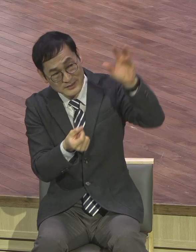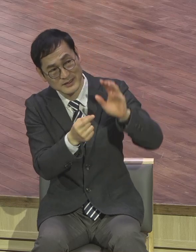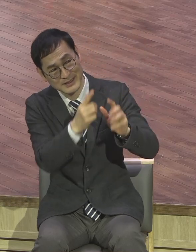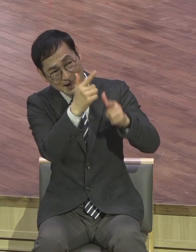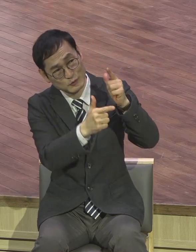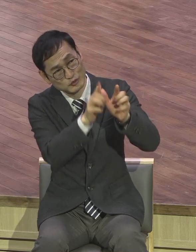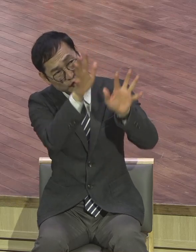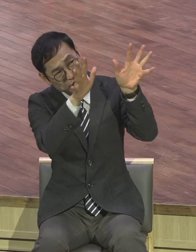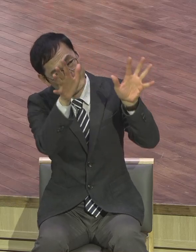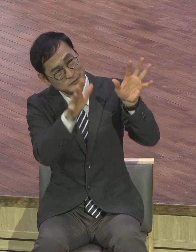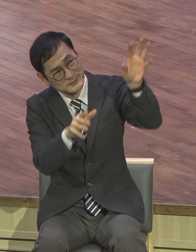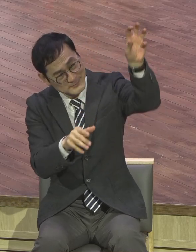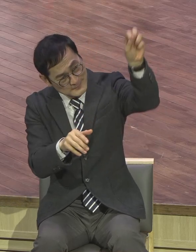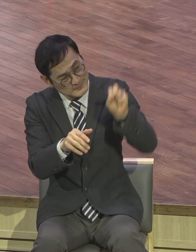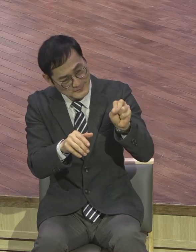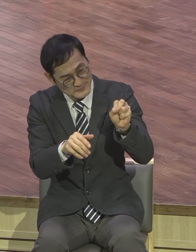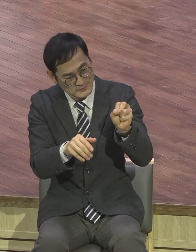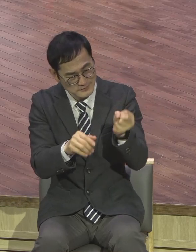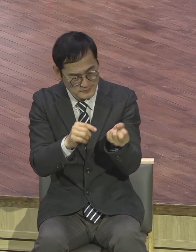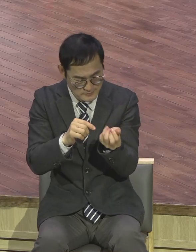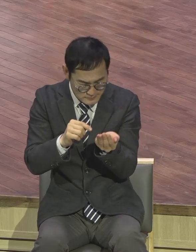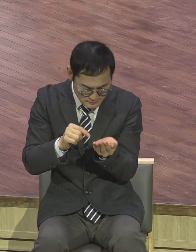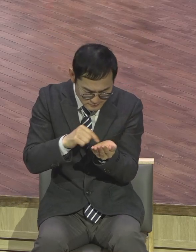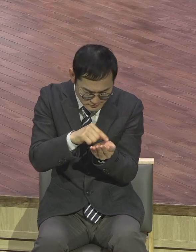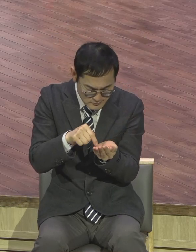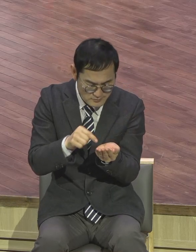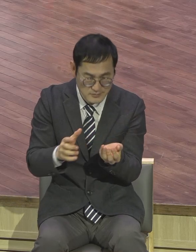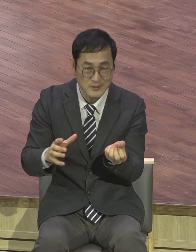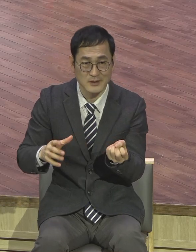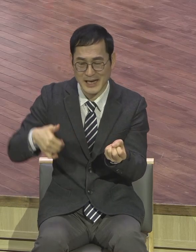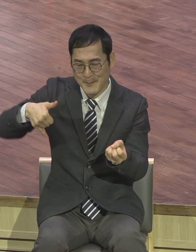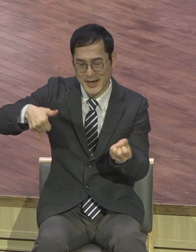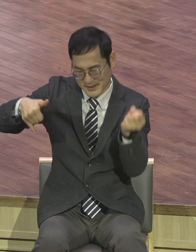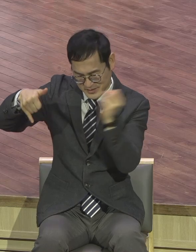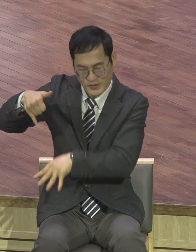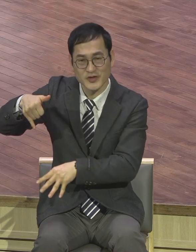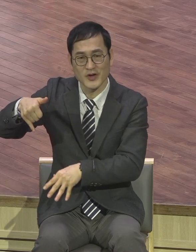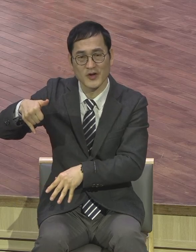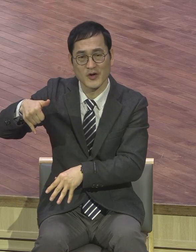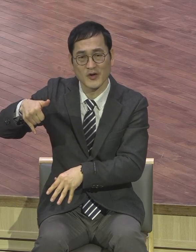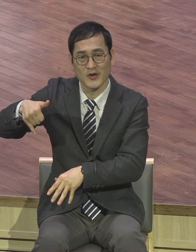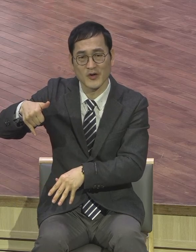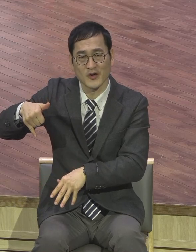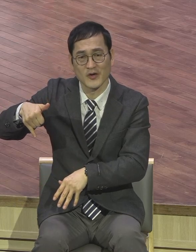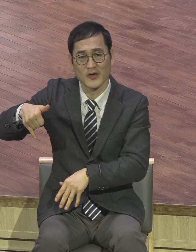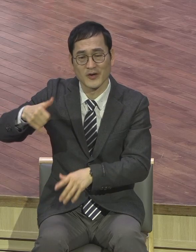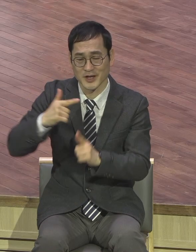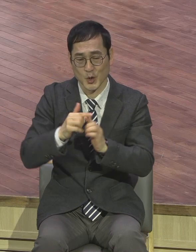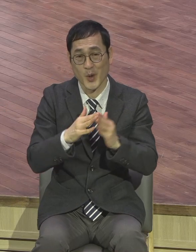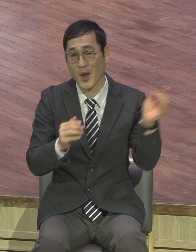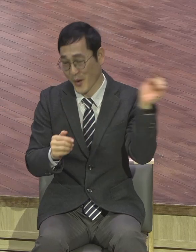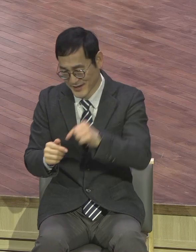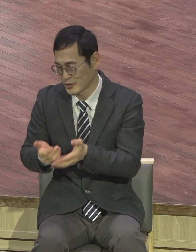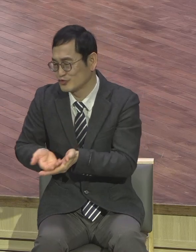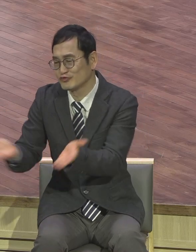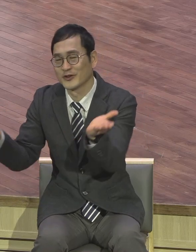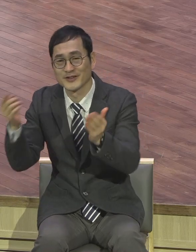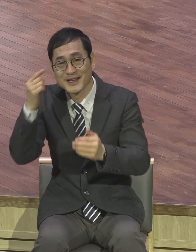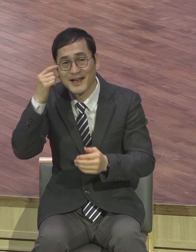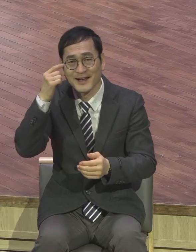몇 개를 훑어 가지고 가방에 넣었어요. 왜? 우리 교인들 주려고. 그래서 이 게다시를 훑어 가지고